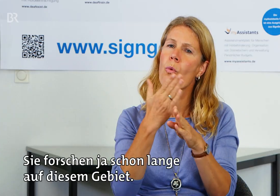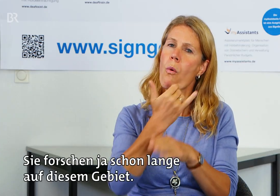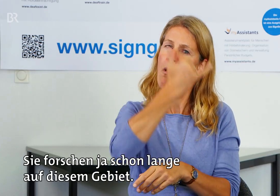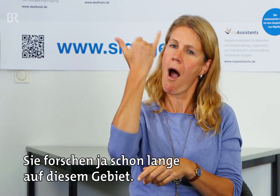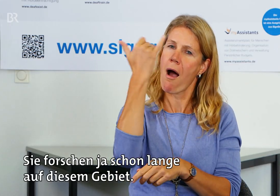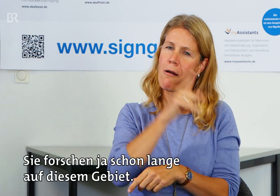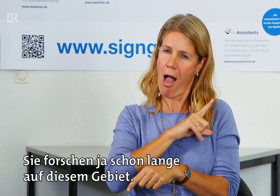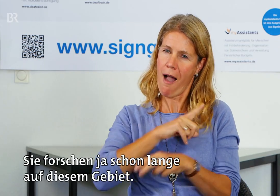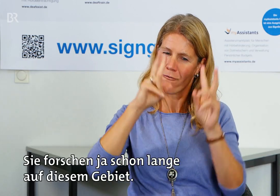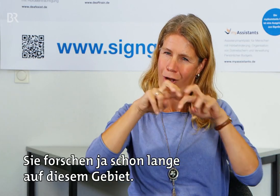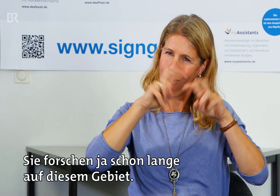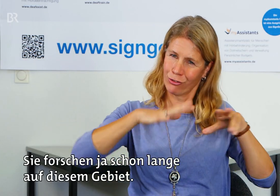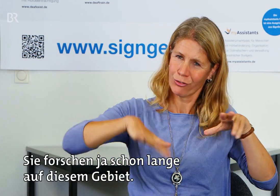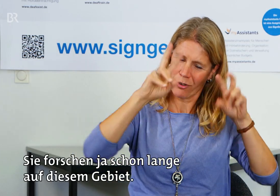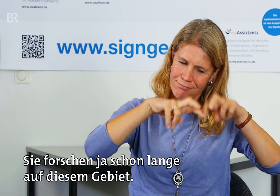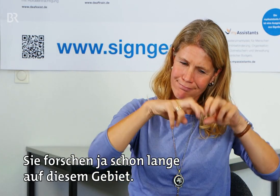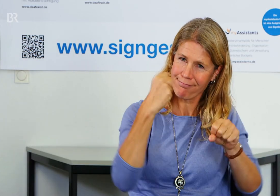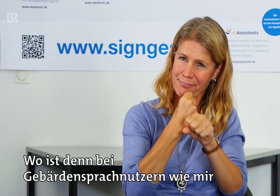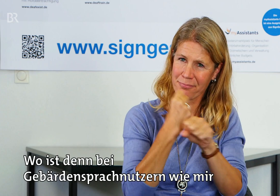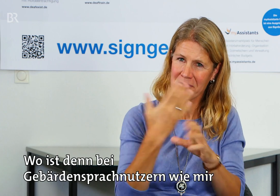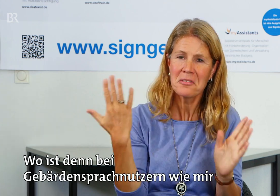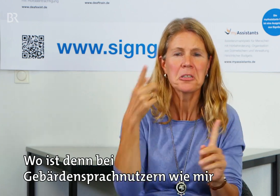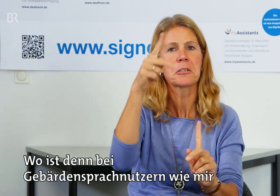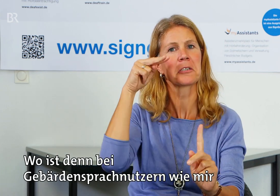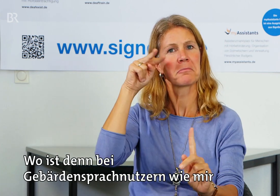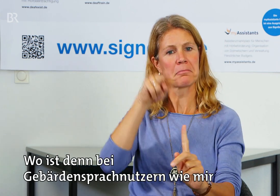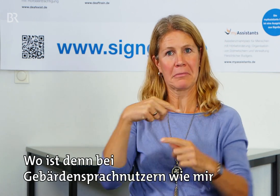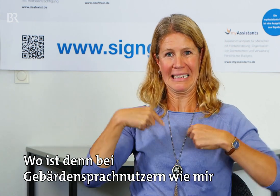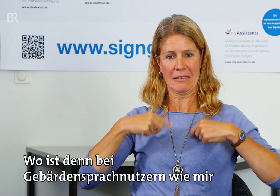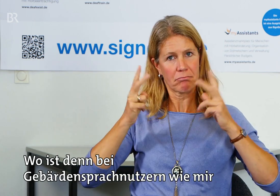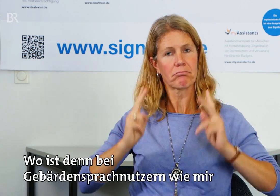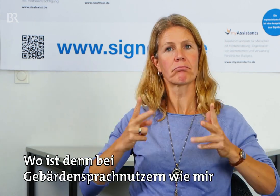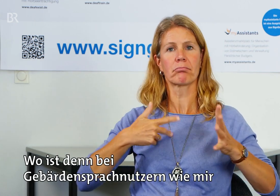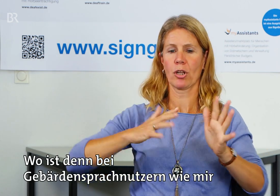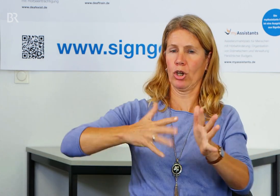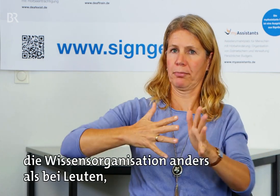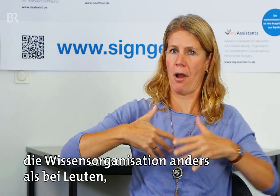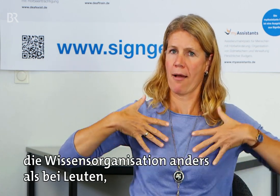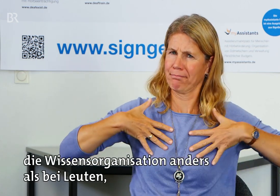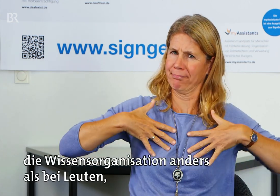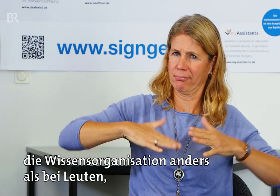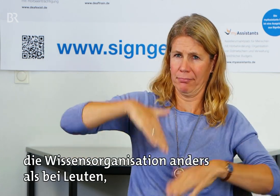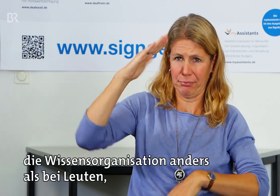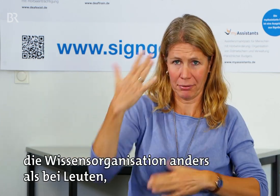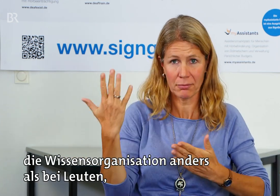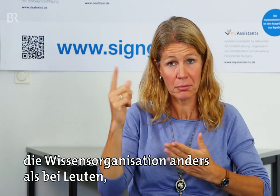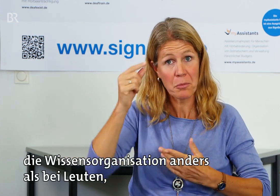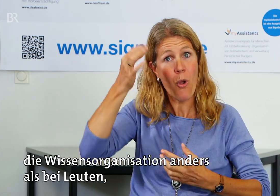Sie forschen ja schon lange auf diesem Gebiet. Wo ist denn bei Gebärdensprachnutzern wie mir die Wissensorganisation